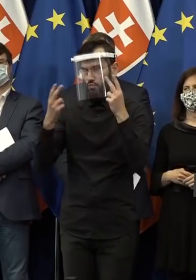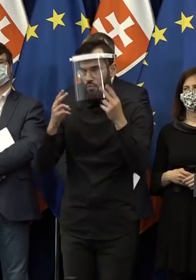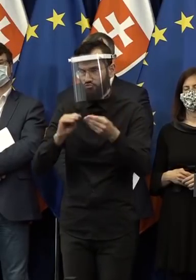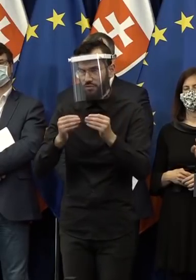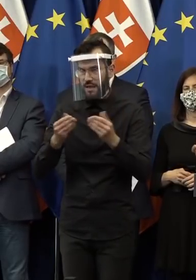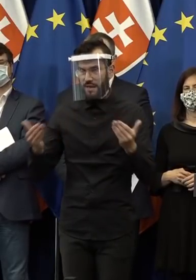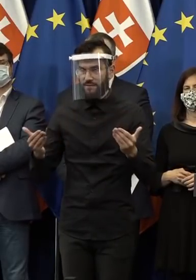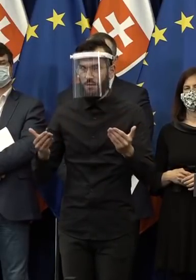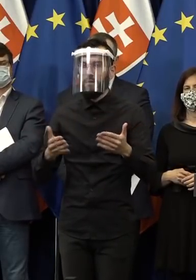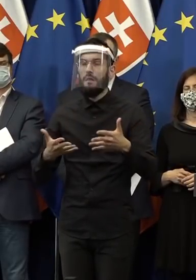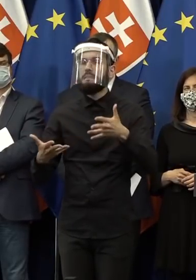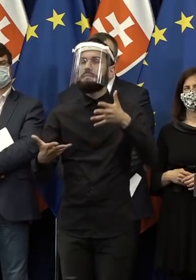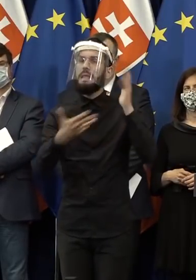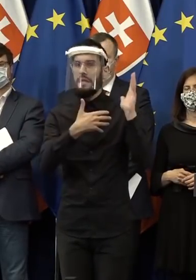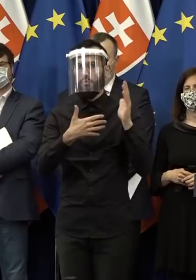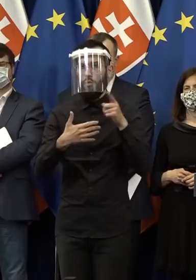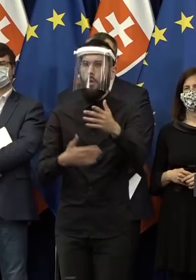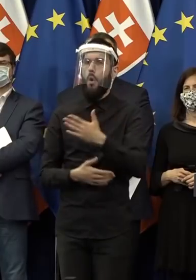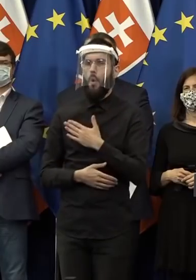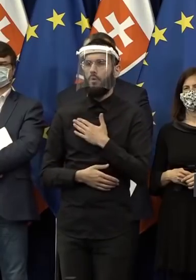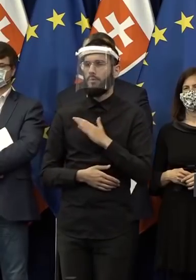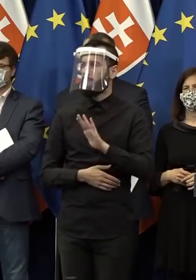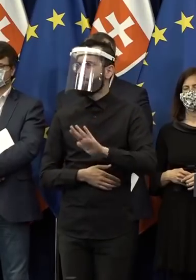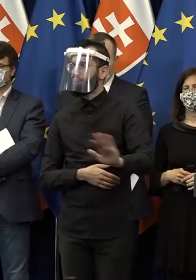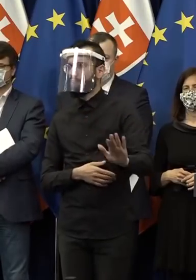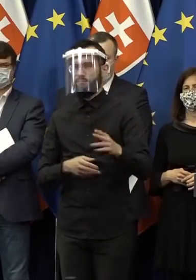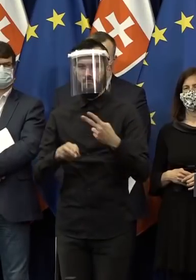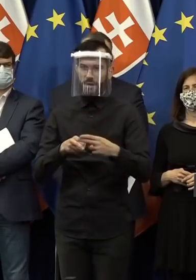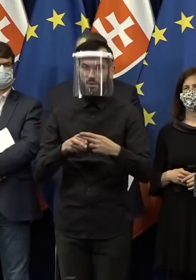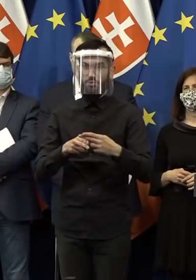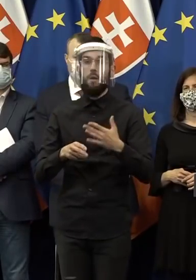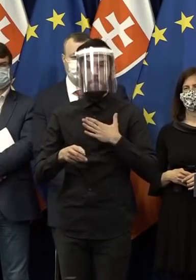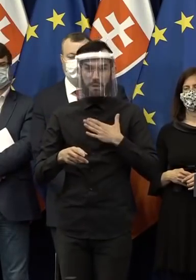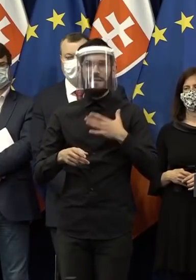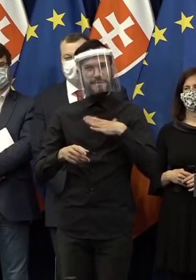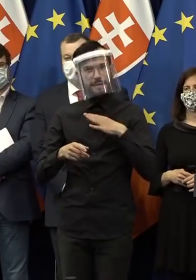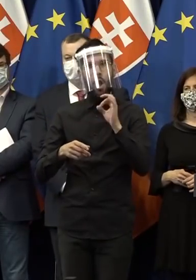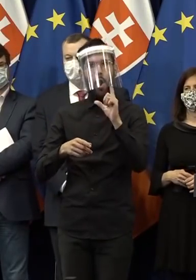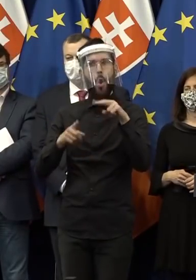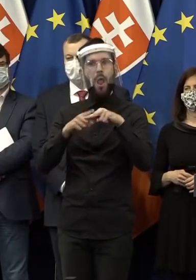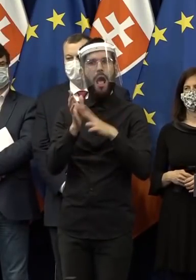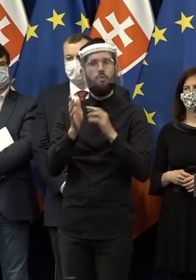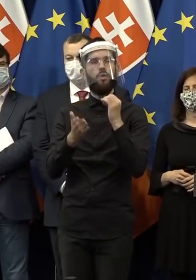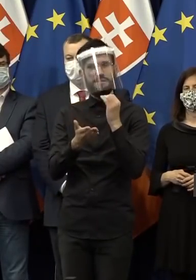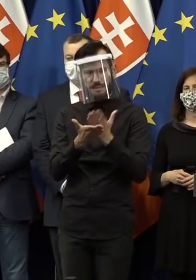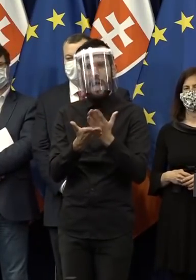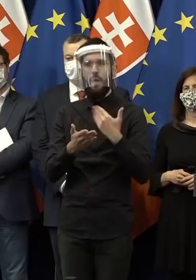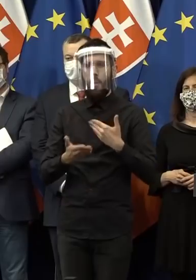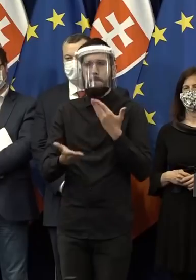zmena, ktorú 10 rokov nebol nikto ochotný riešiť, napriek tomu, že naše hnutie to opakovanie tento návrh v parlamente predkladalo.